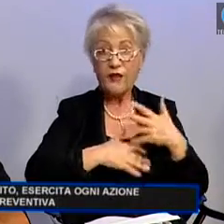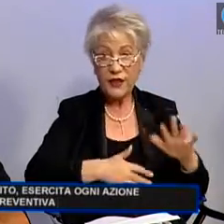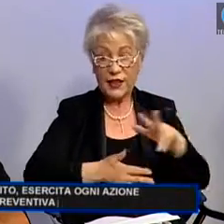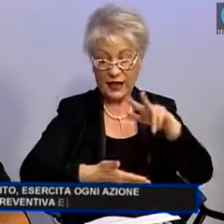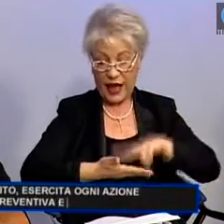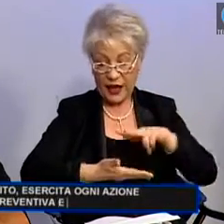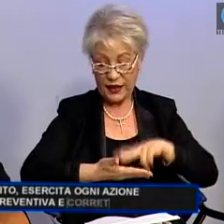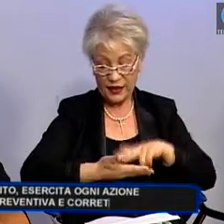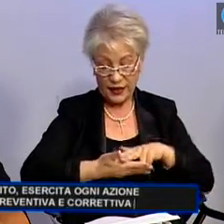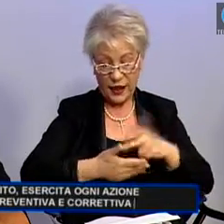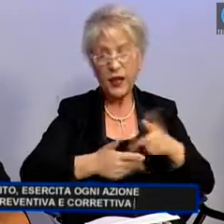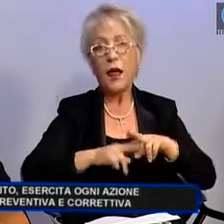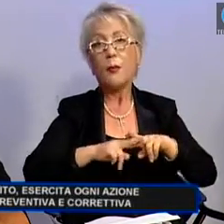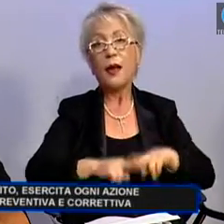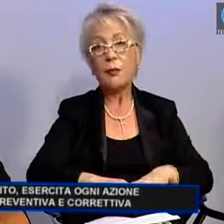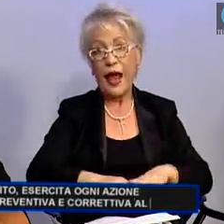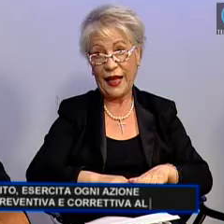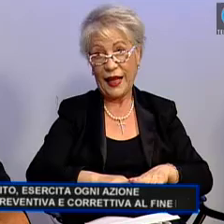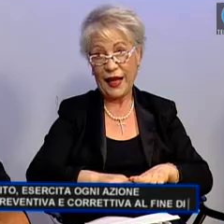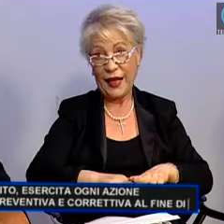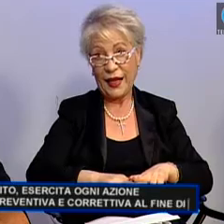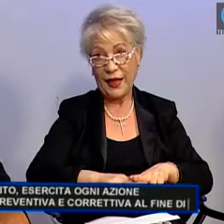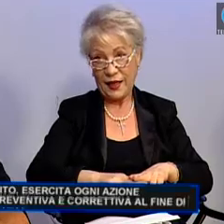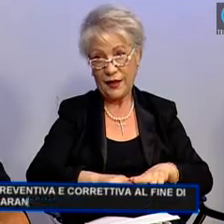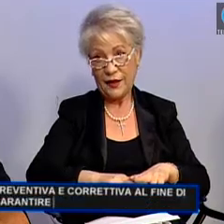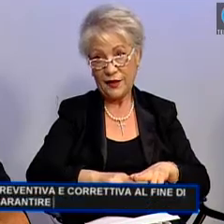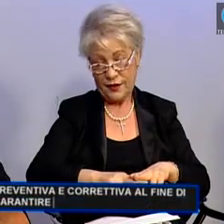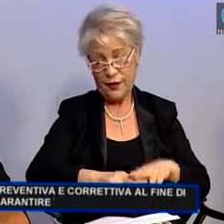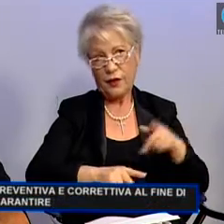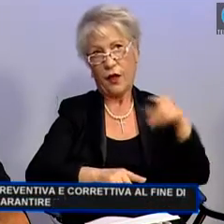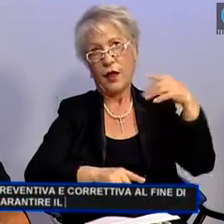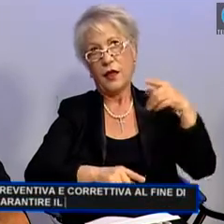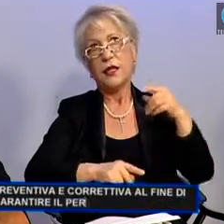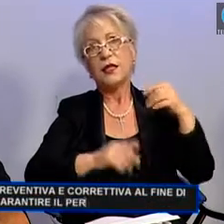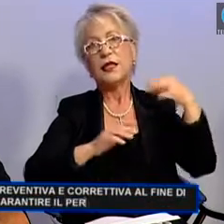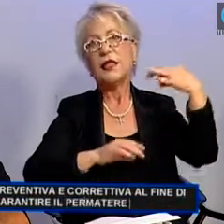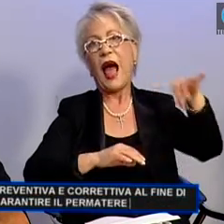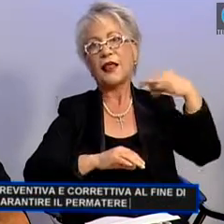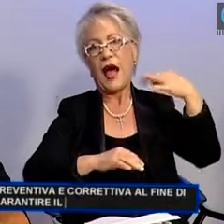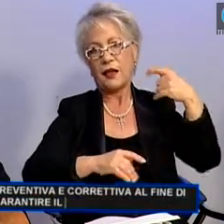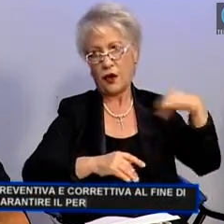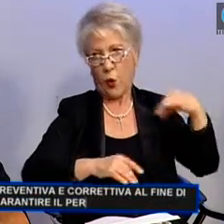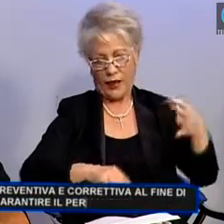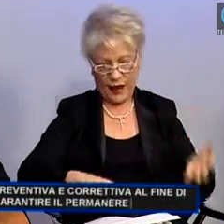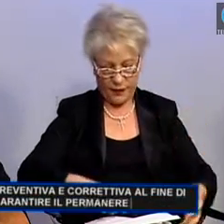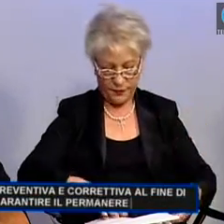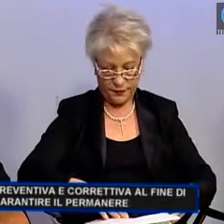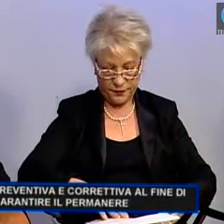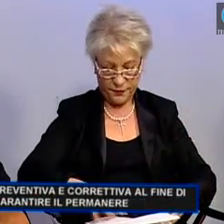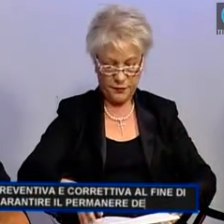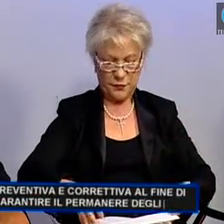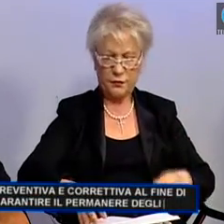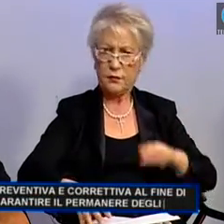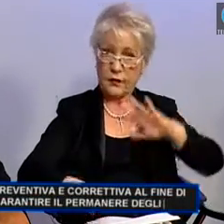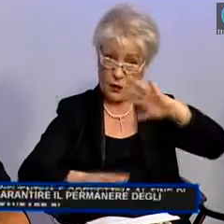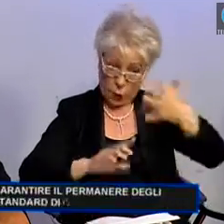correttiva al fine di garantire il permanere degli standard